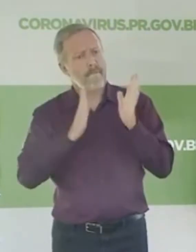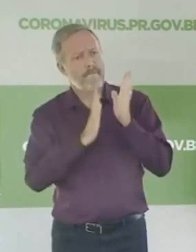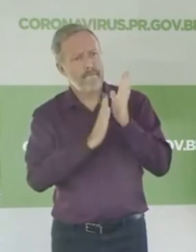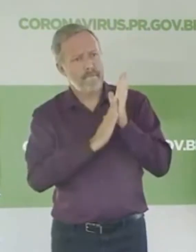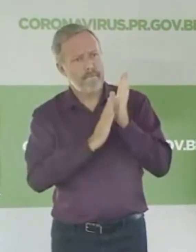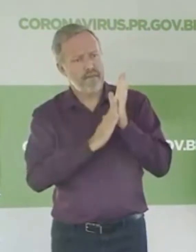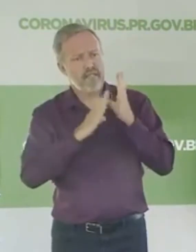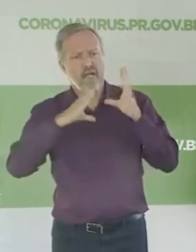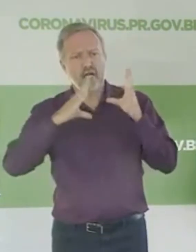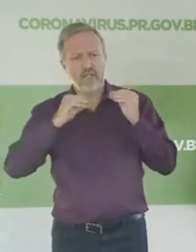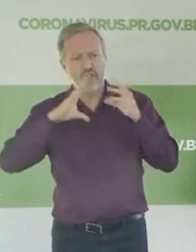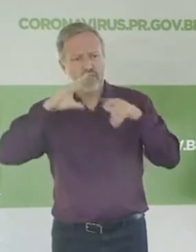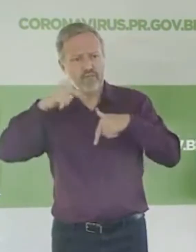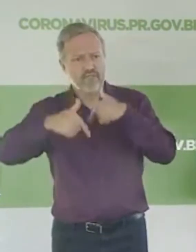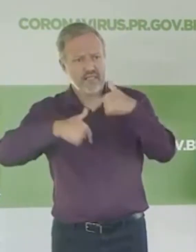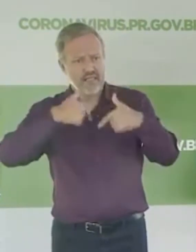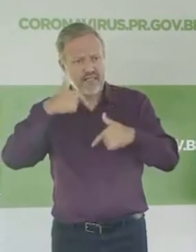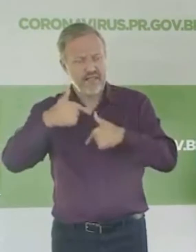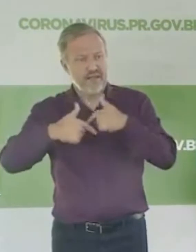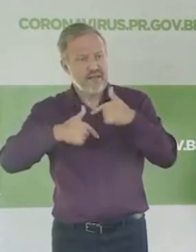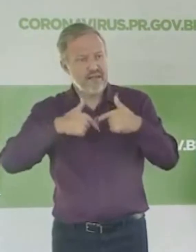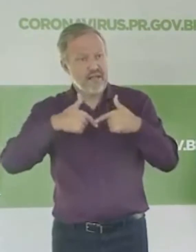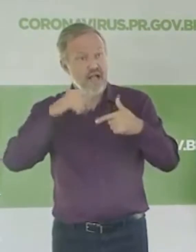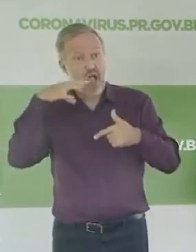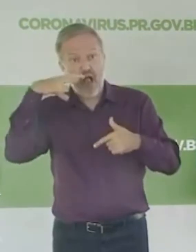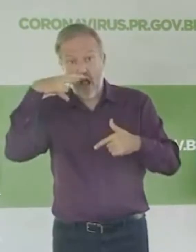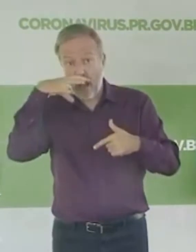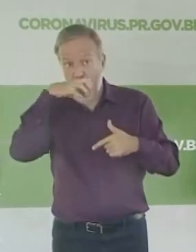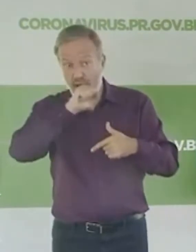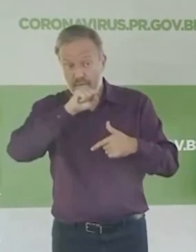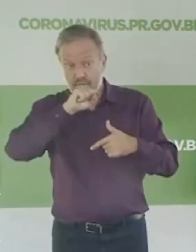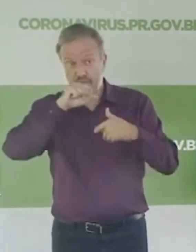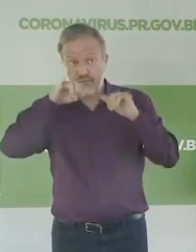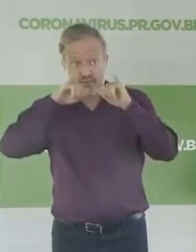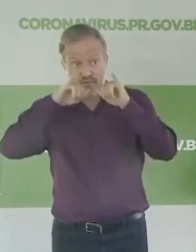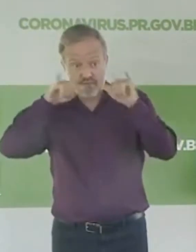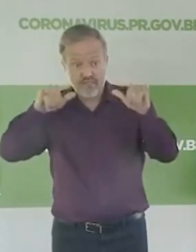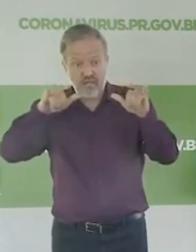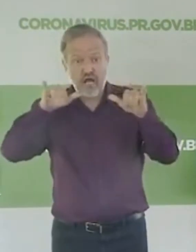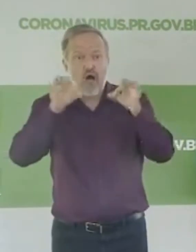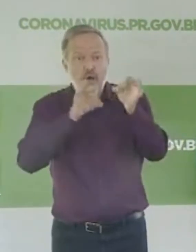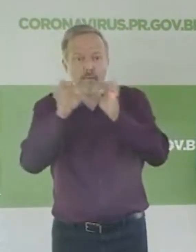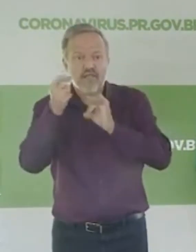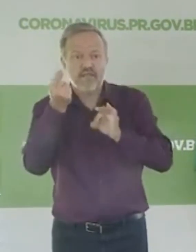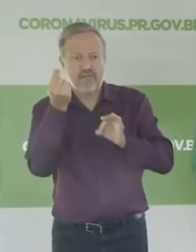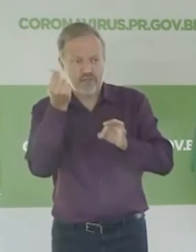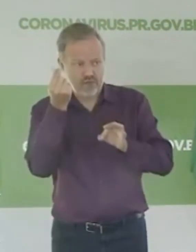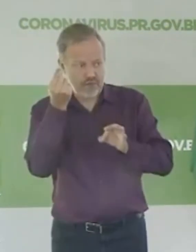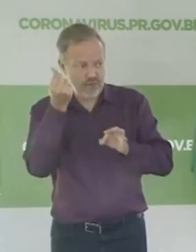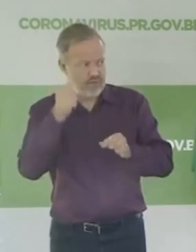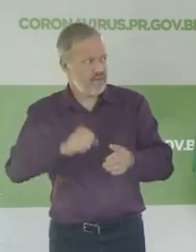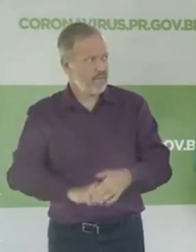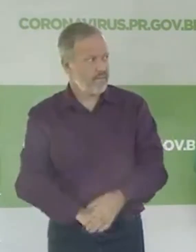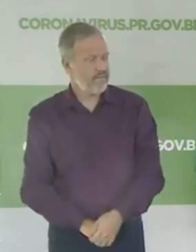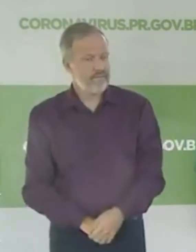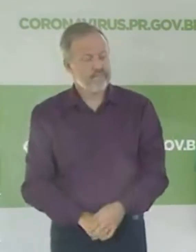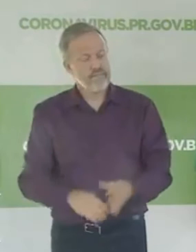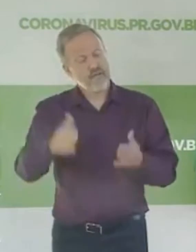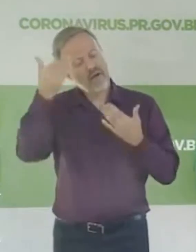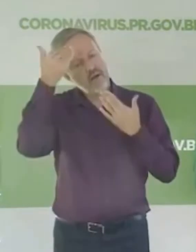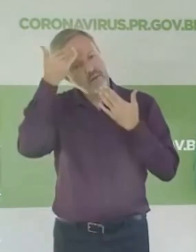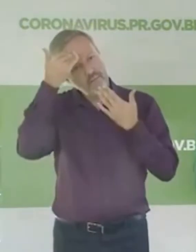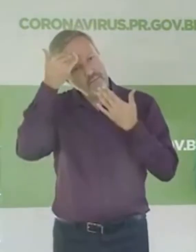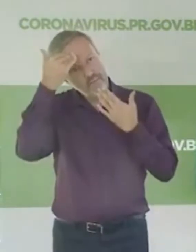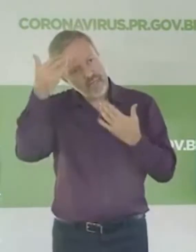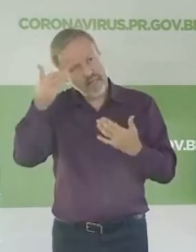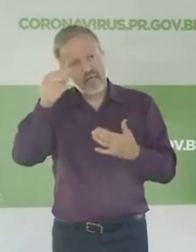trabalhando. Em breve, soltaremos a questão do plano econômico, também levando garantia de renda às pessoas. Beleza. Obrigado, Valdemar. O Valdemar é um